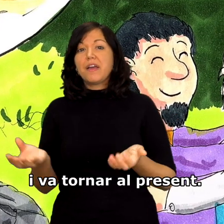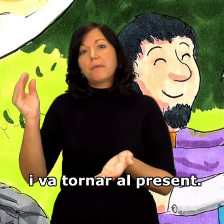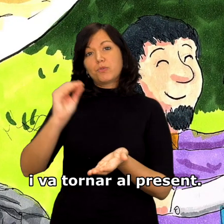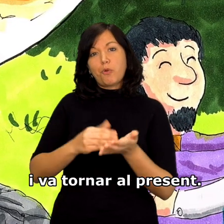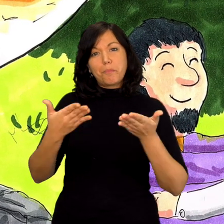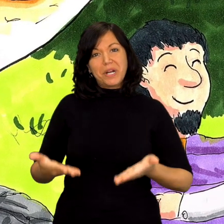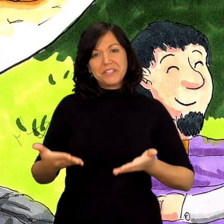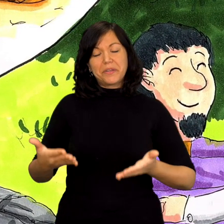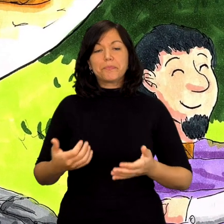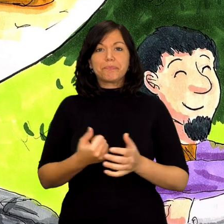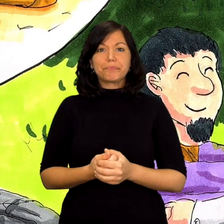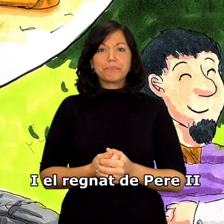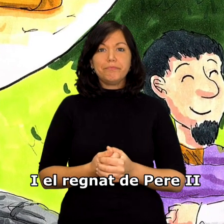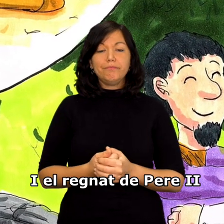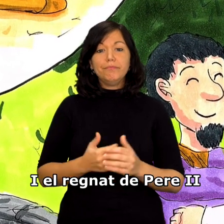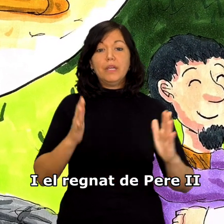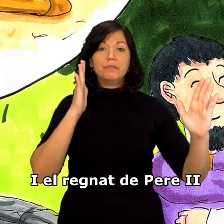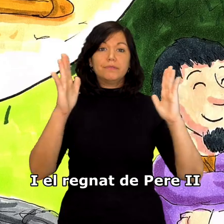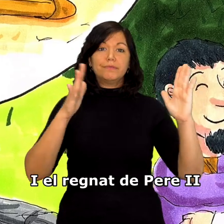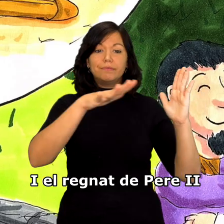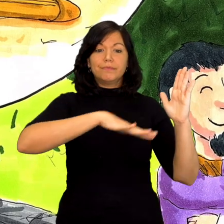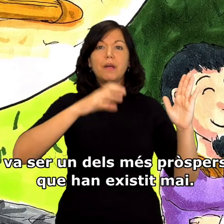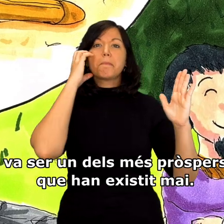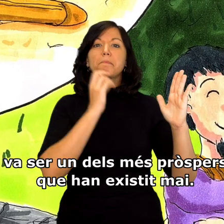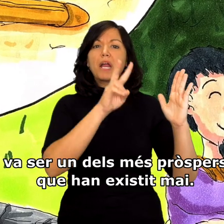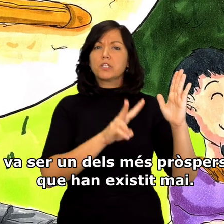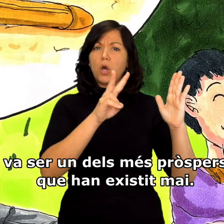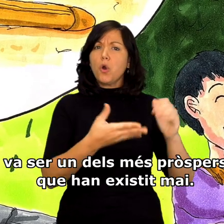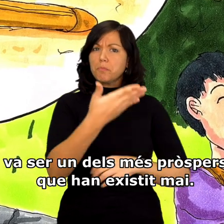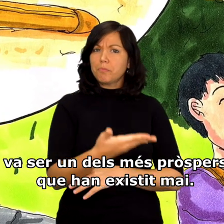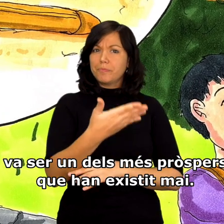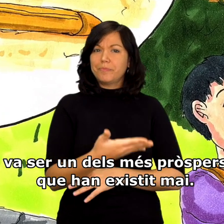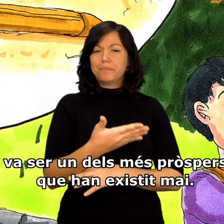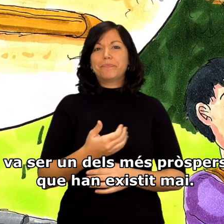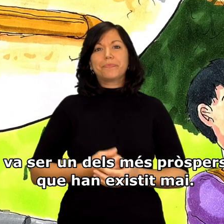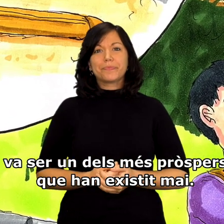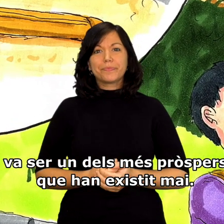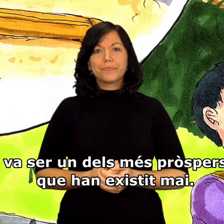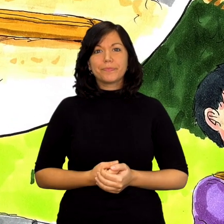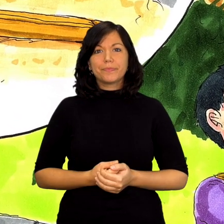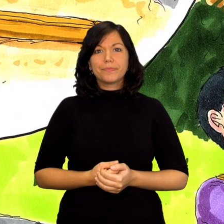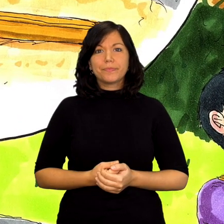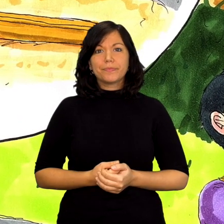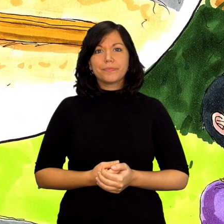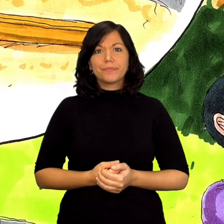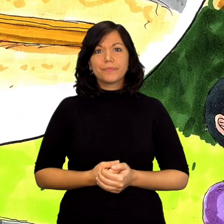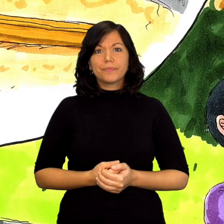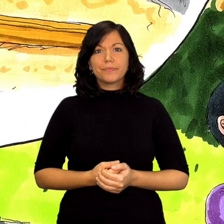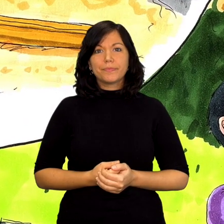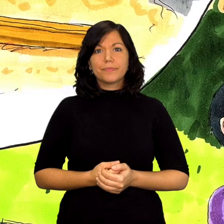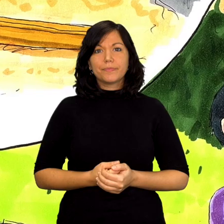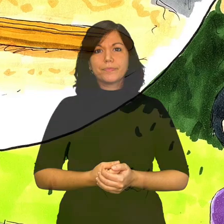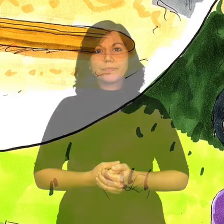tornar al present. I el regnat de Pere II va ser un dels més pròspers que han existit mai. de